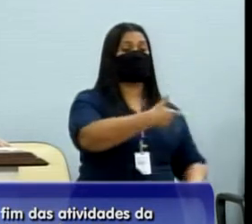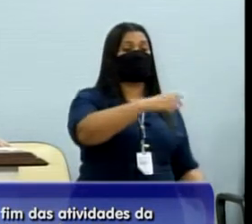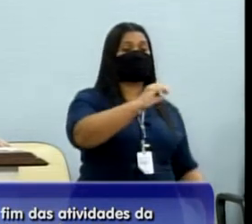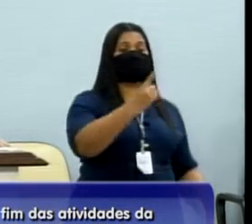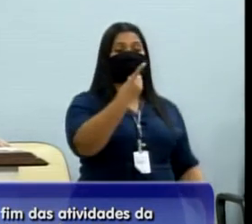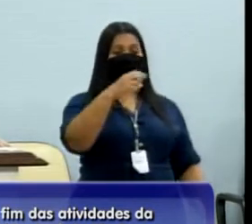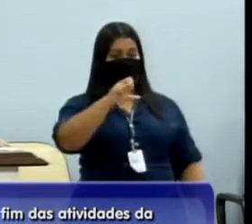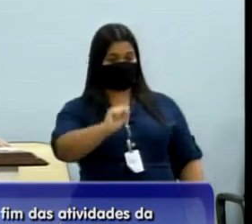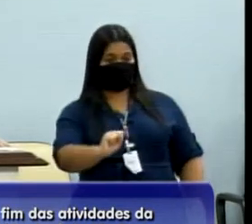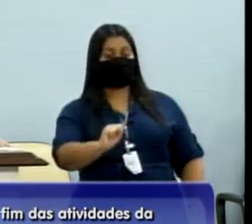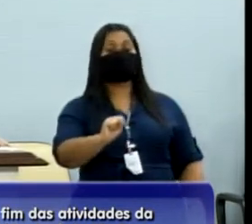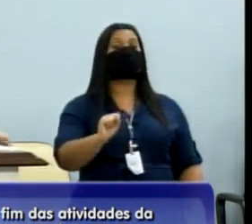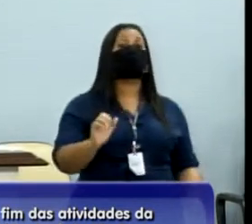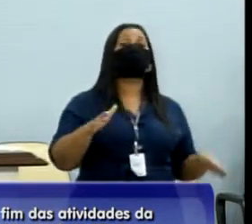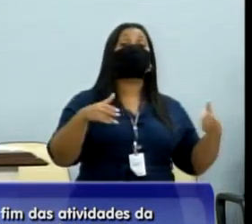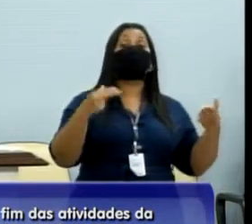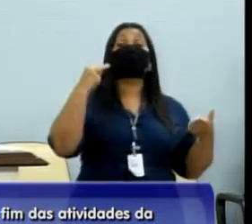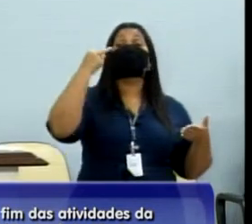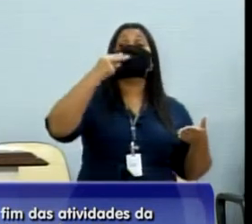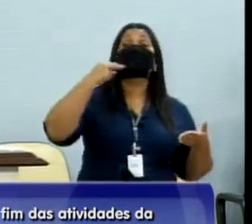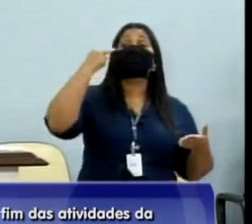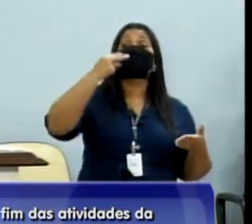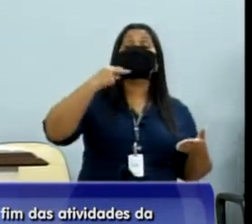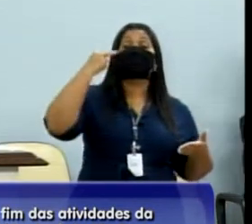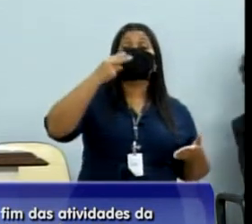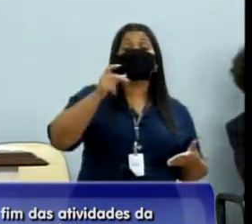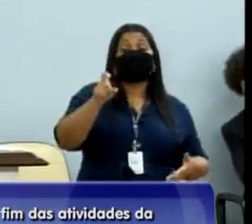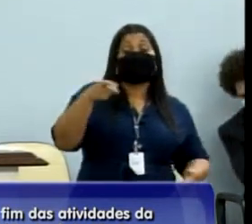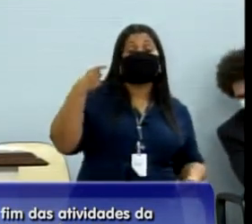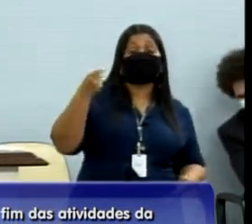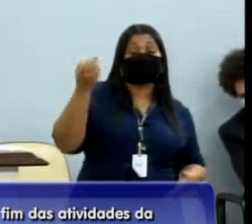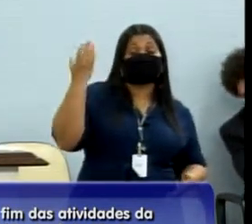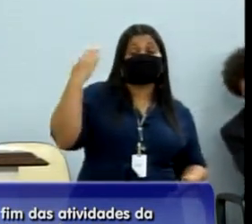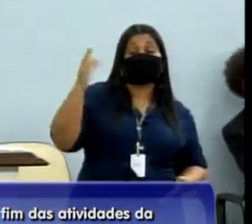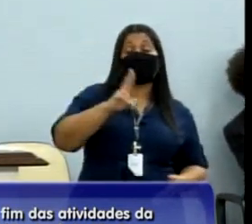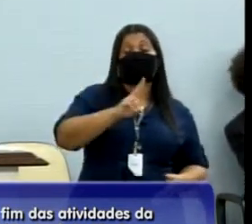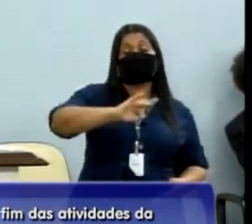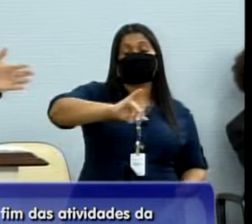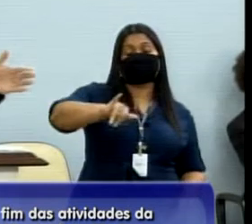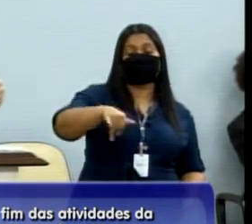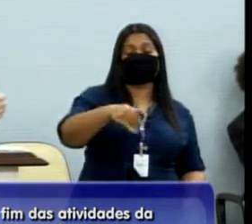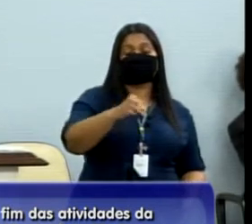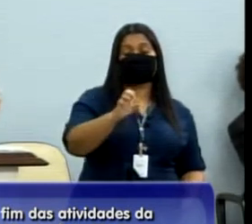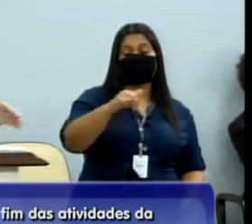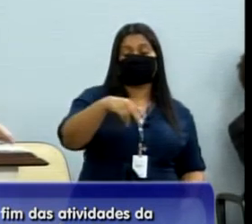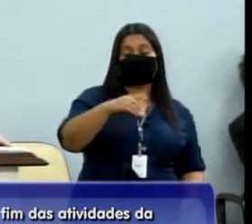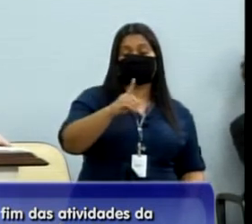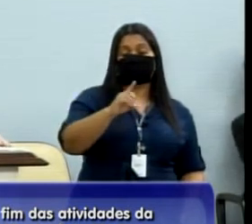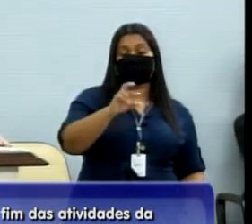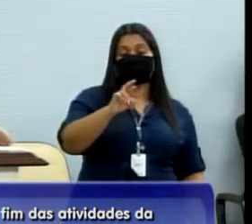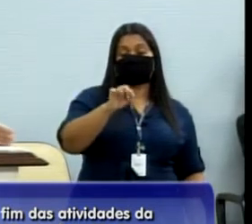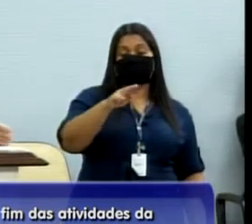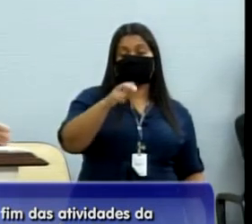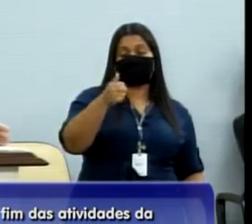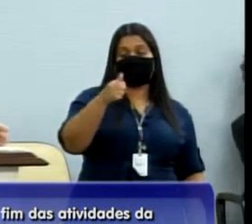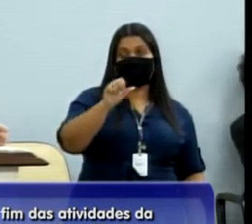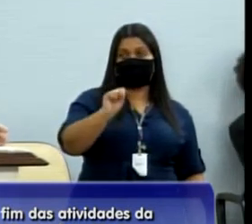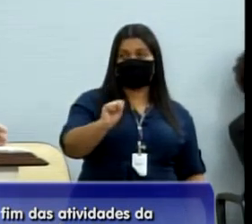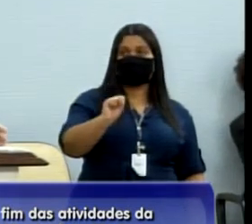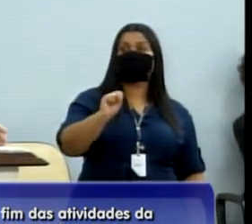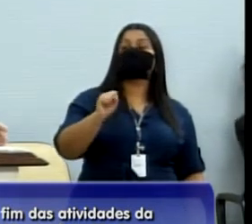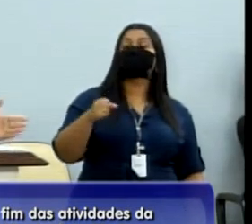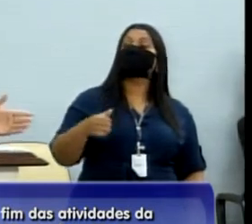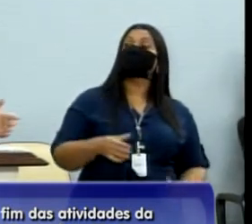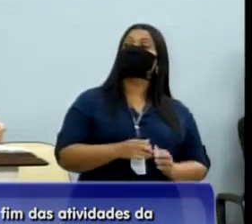então vereador Jean Dornelas. Eu me lembro que foi uma notícia alviçareira para alguns vereadores.